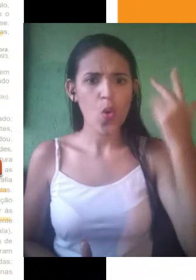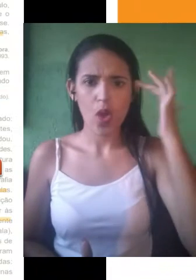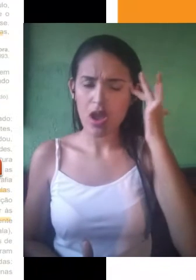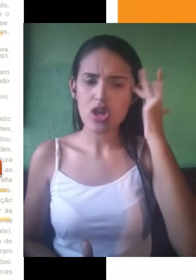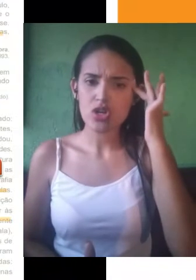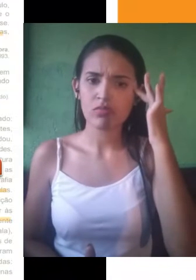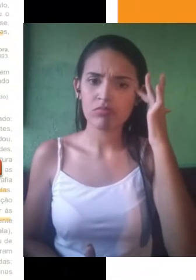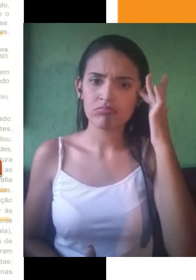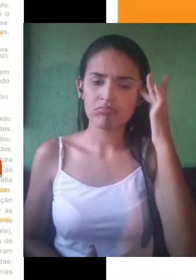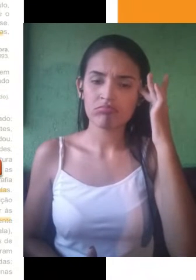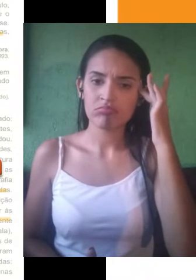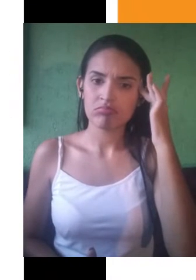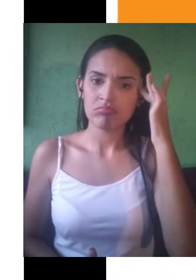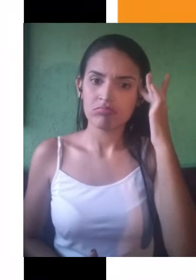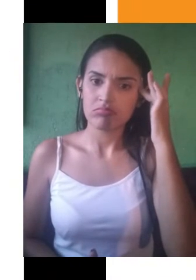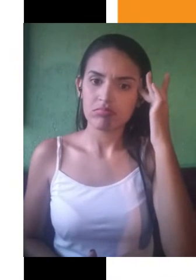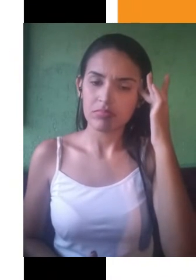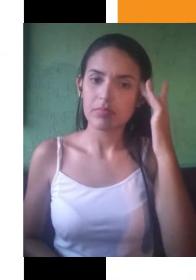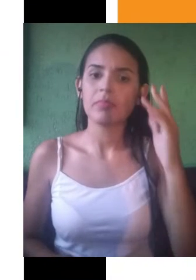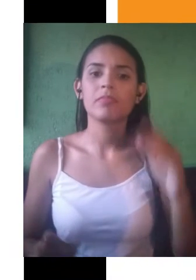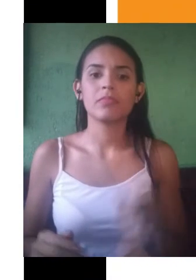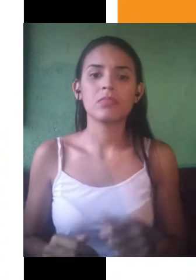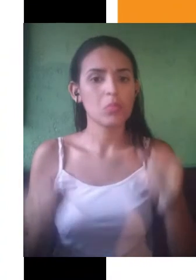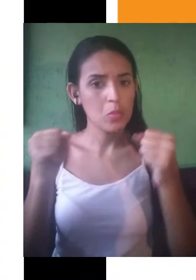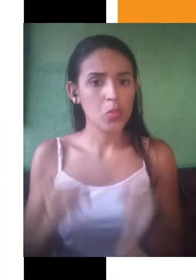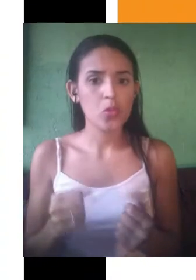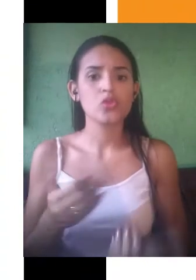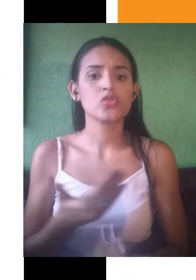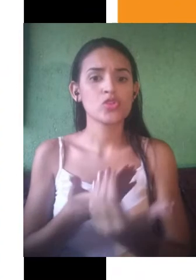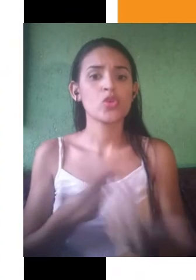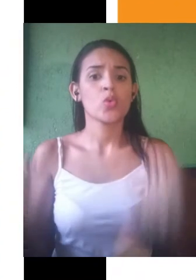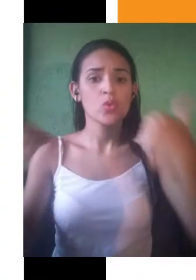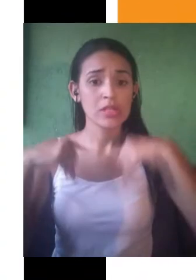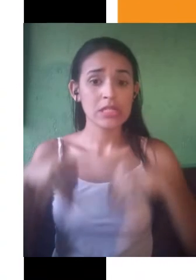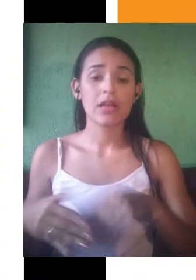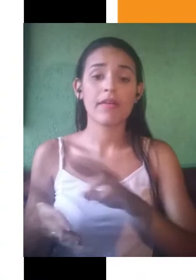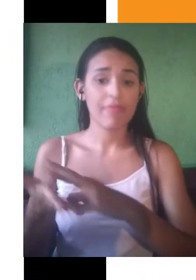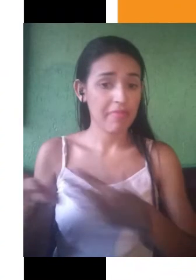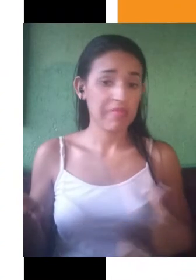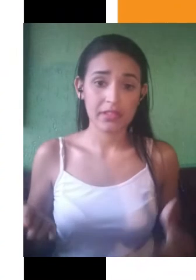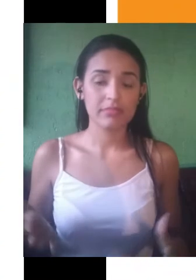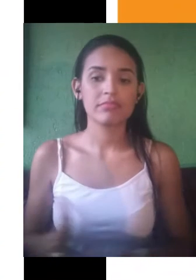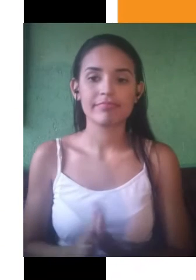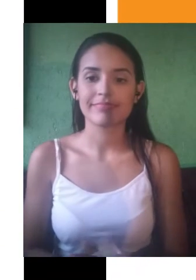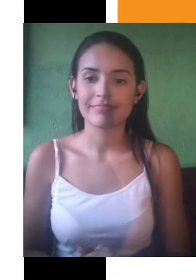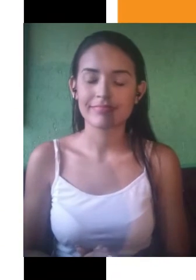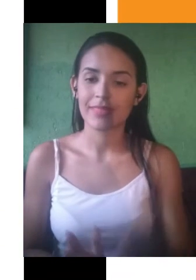proposta ali. Por fim, uma parte muito importante dessa leitura dos textos motivadores